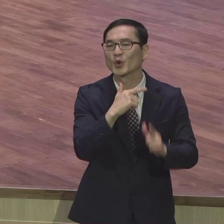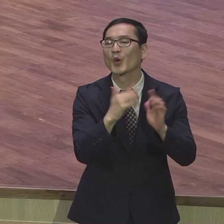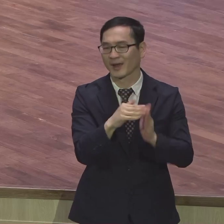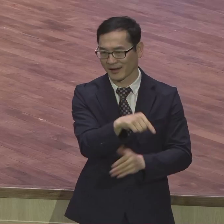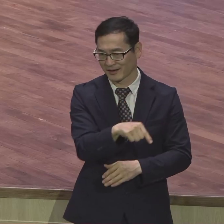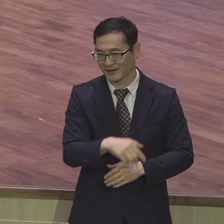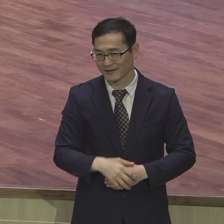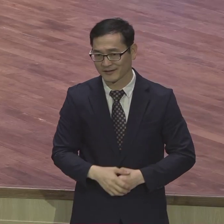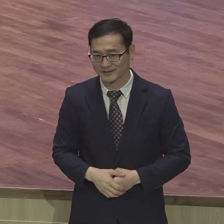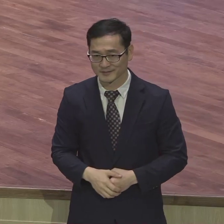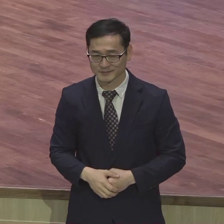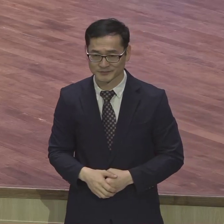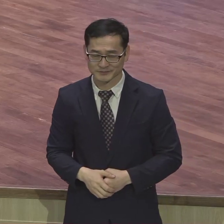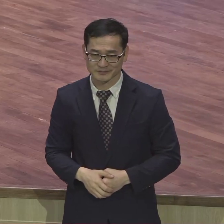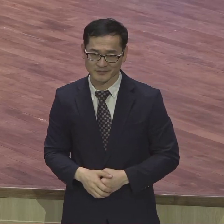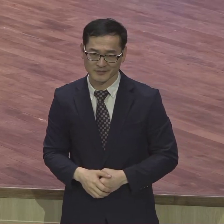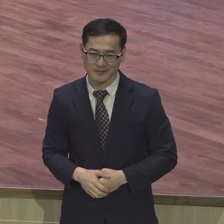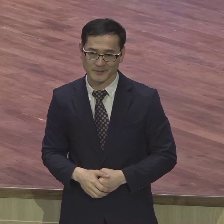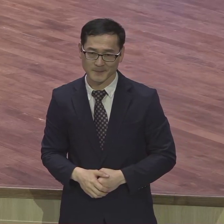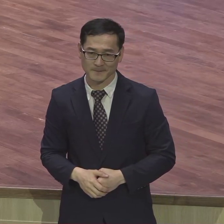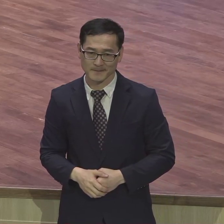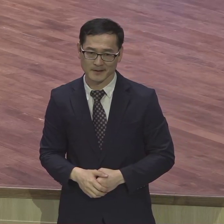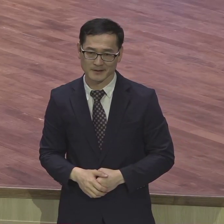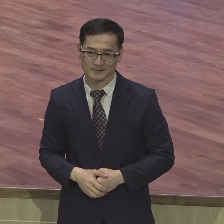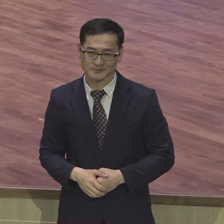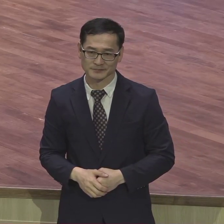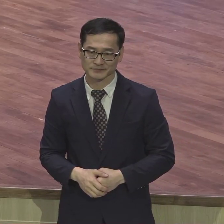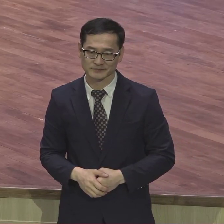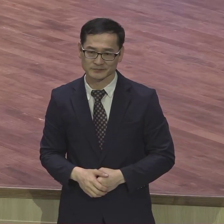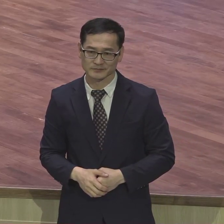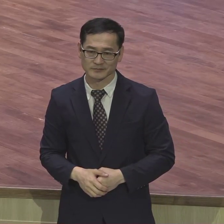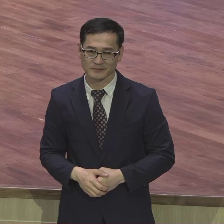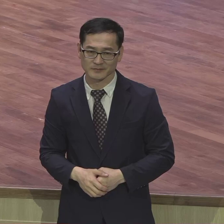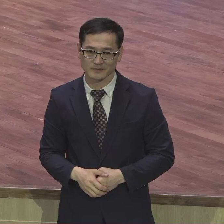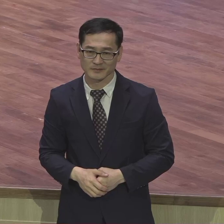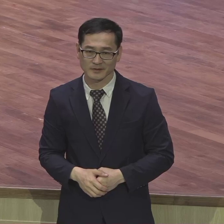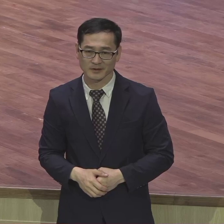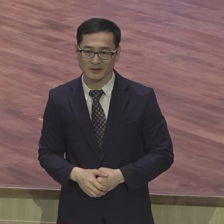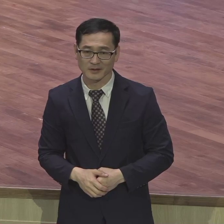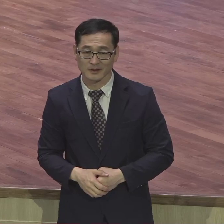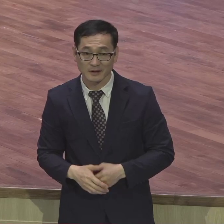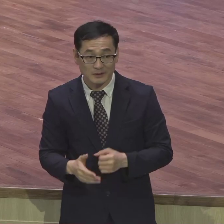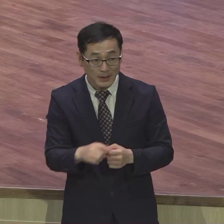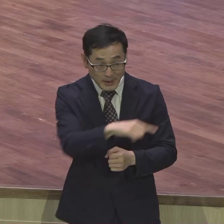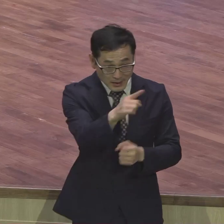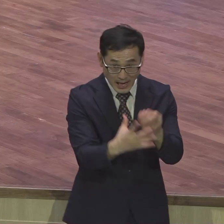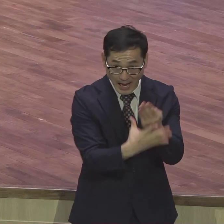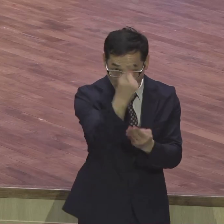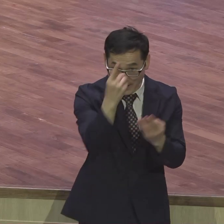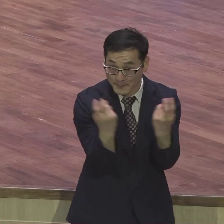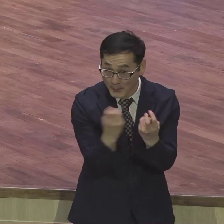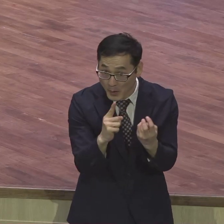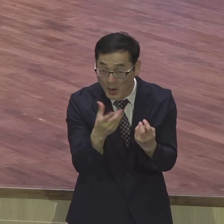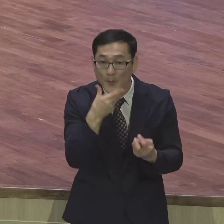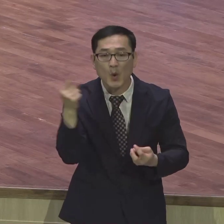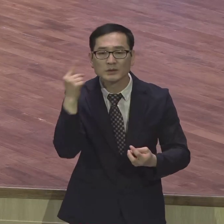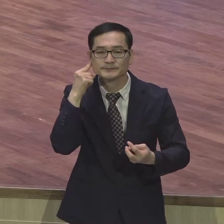때문에 우리가 서로를 보금적으로 바라봐야만 합니다 보금적으로 안 바라보면 문제가 생겨요